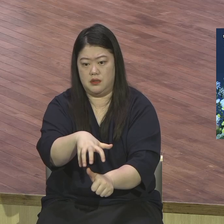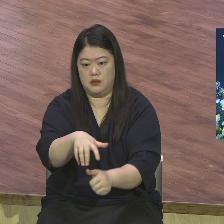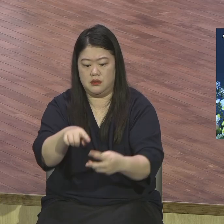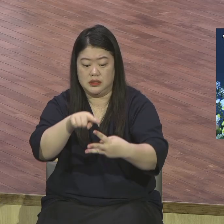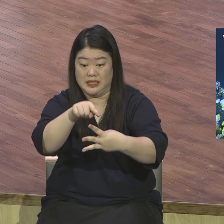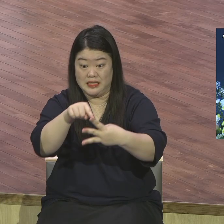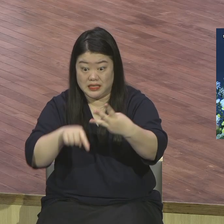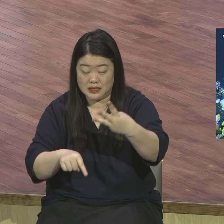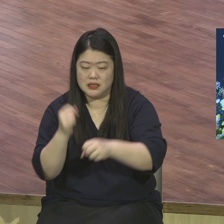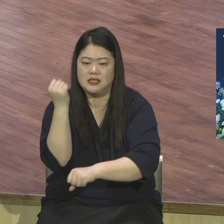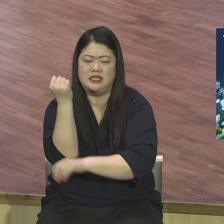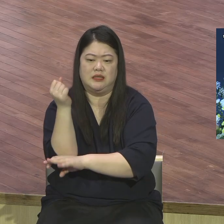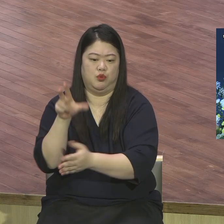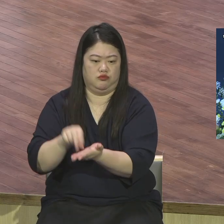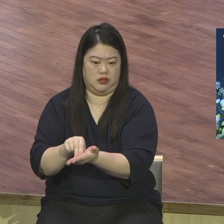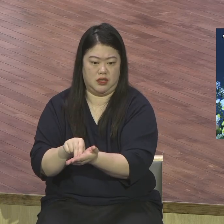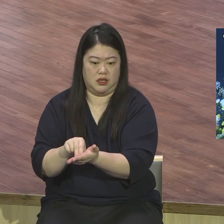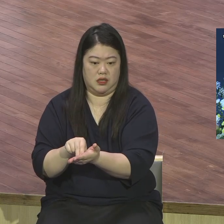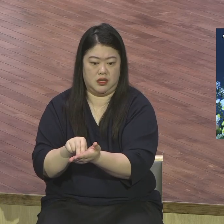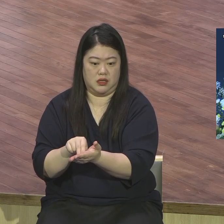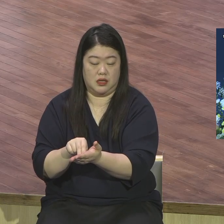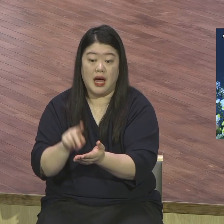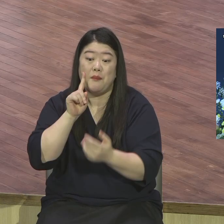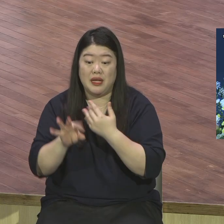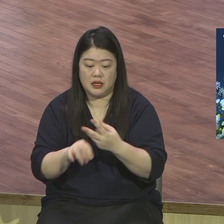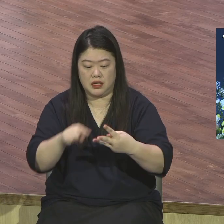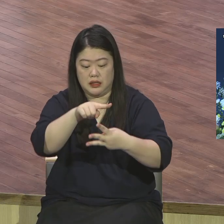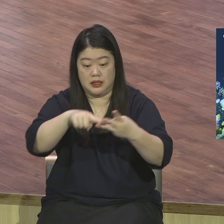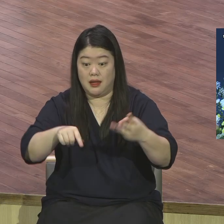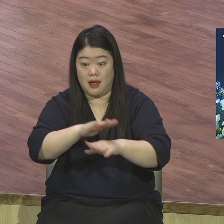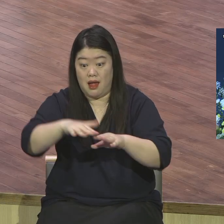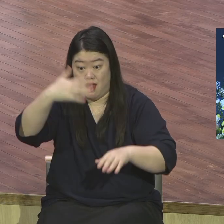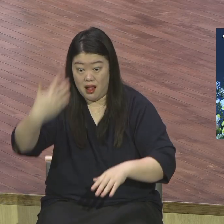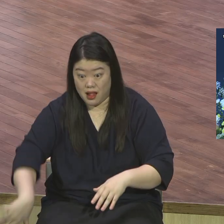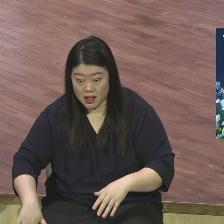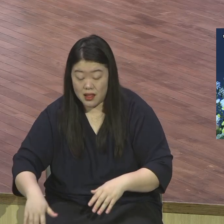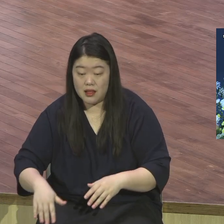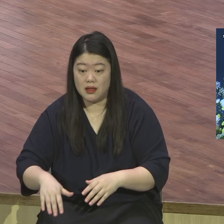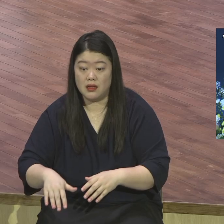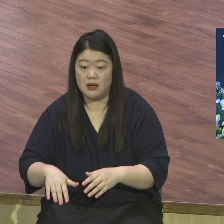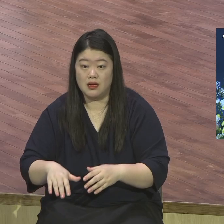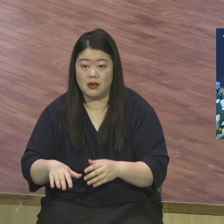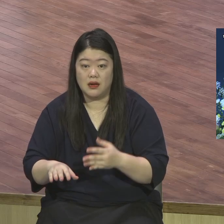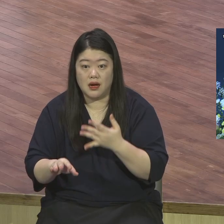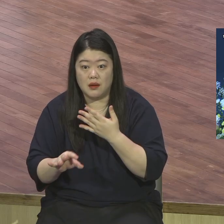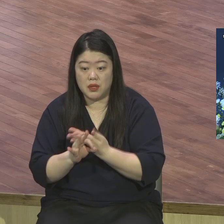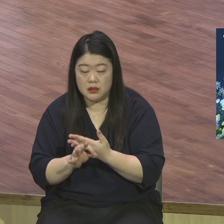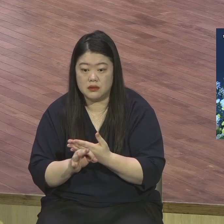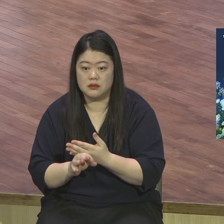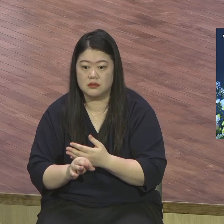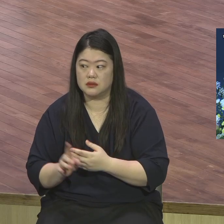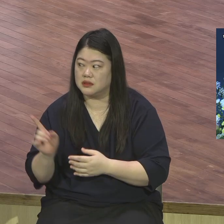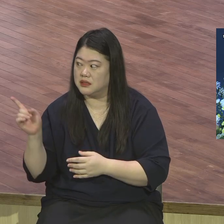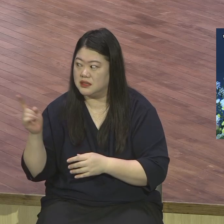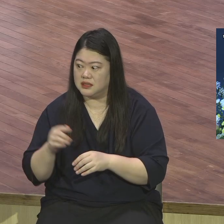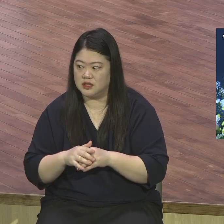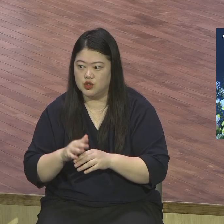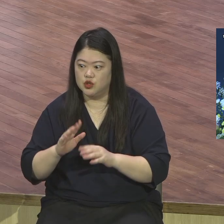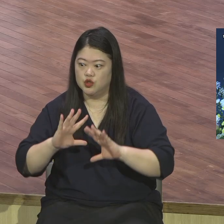해결 안 되고 대통령하고 해결 안 되고 우리 진성의 언어와 있는데 국회의원하고 오늘 때